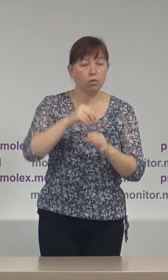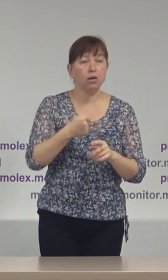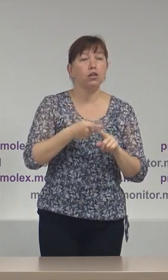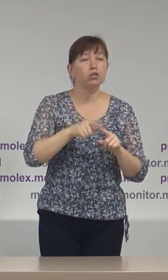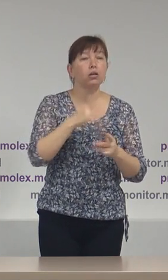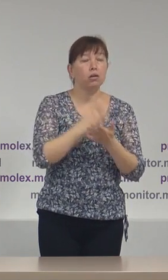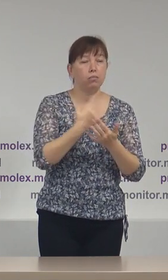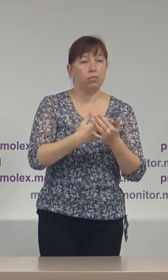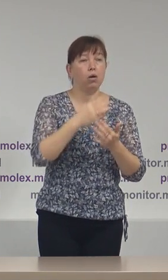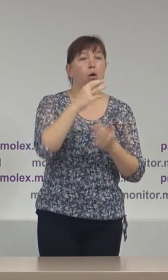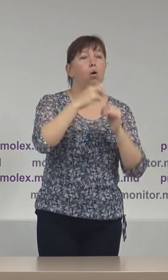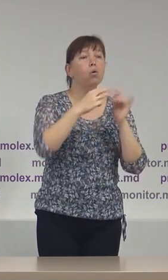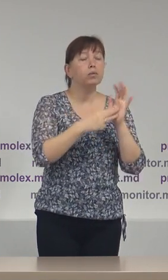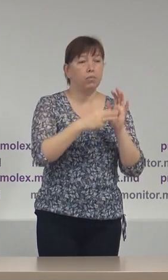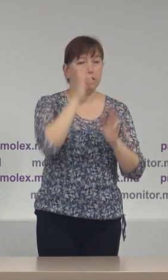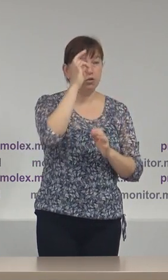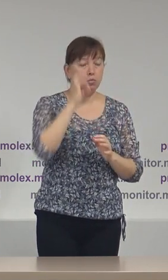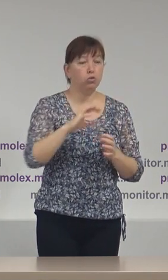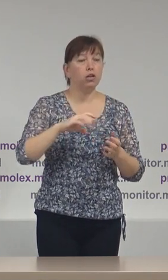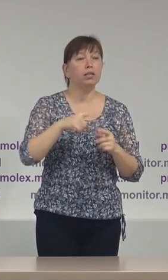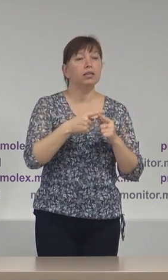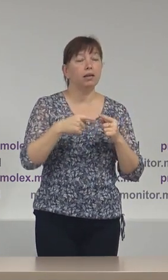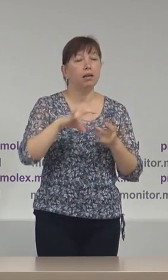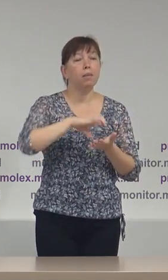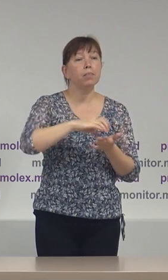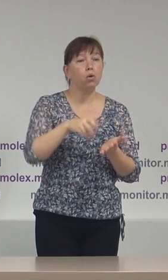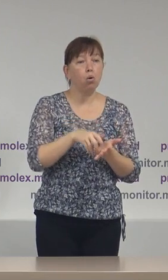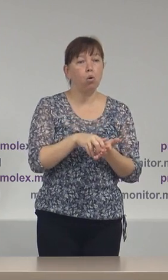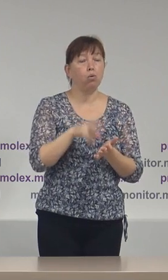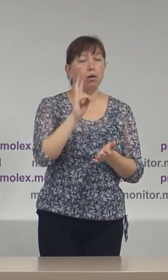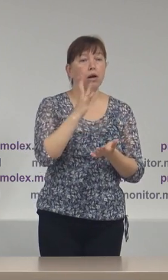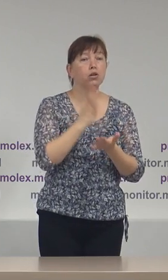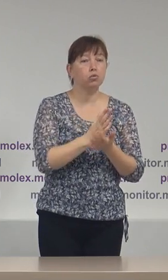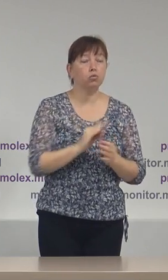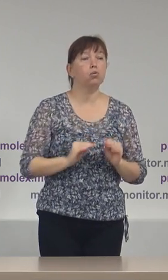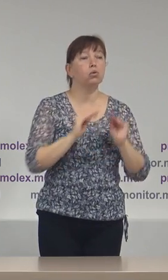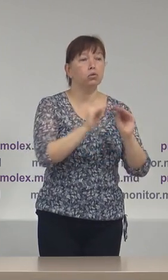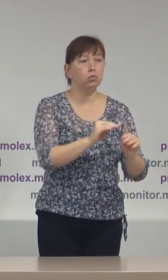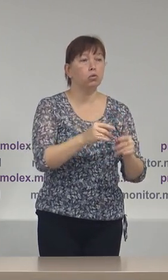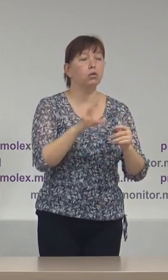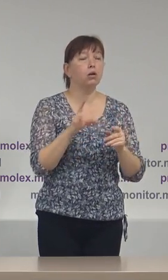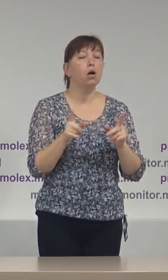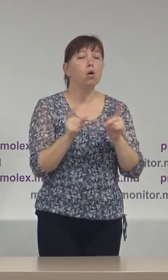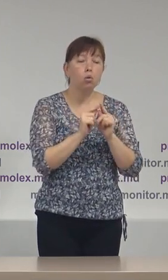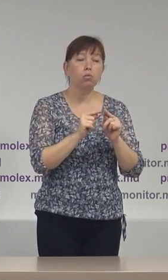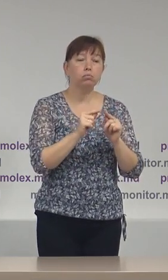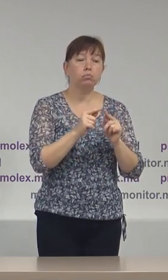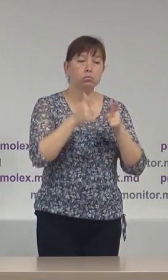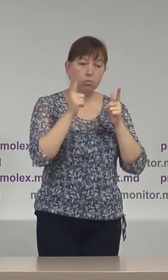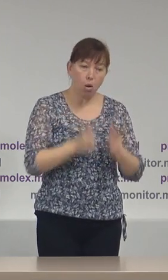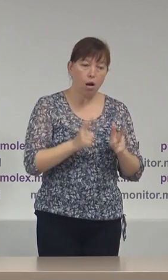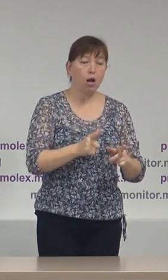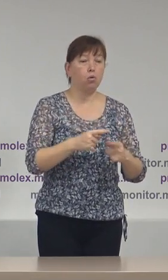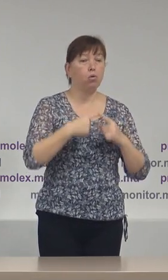constituie 18% din totalul de birouri care sunt constituite cu aportul administrației